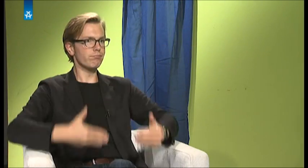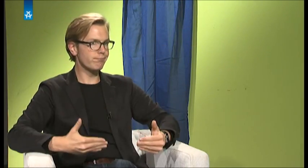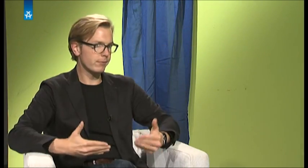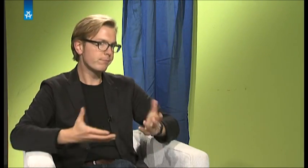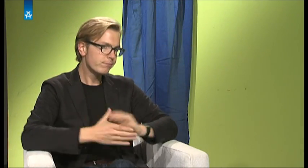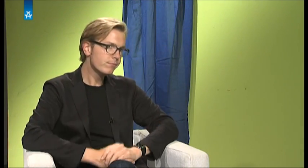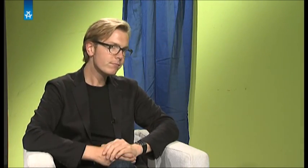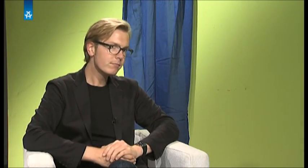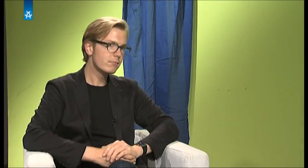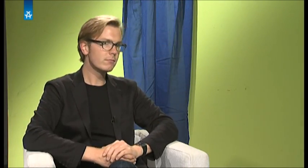ziehen.